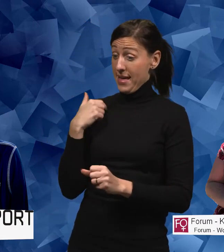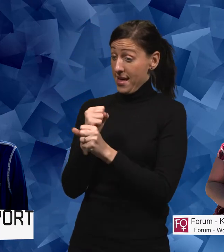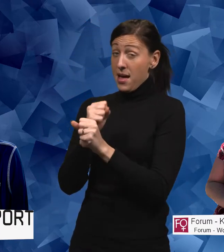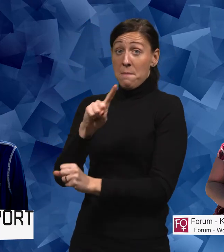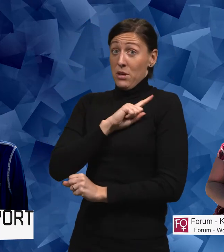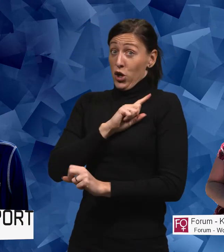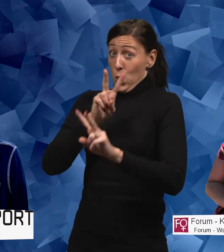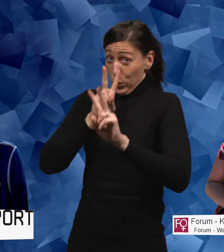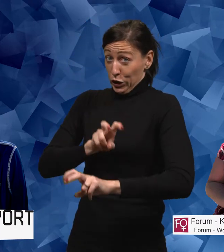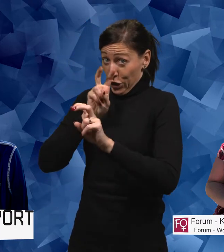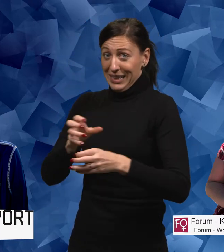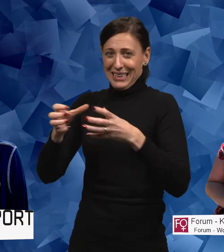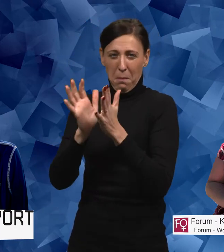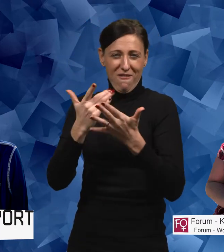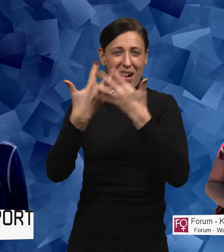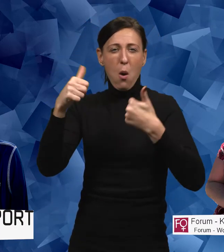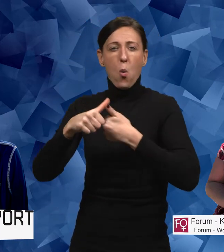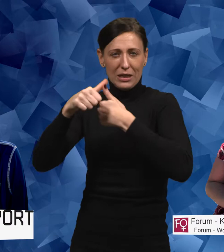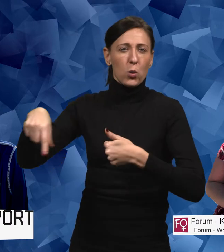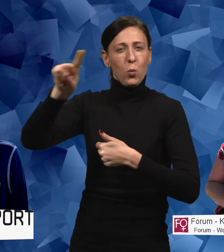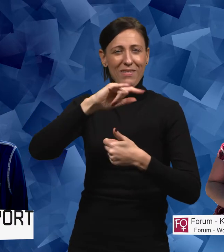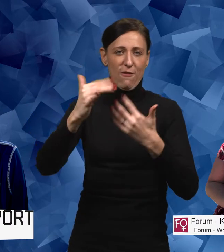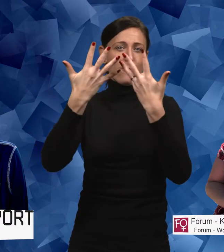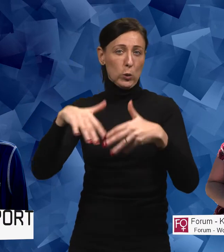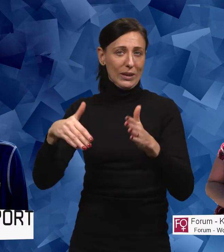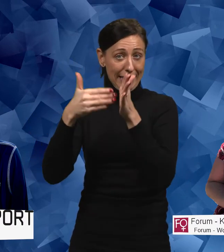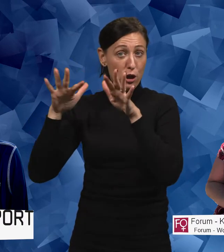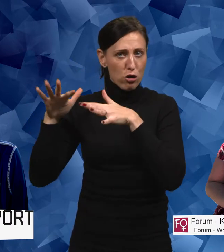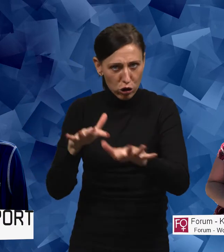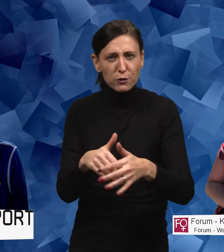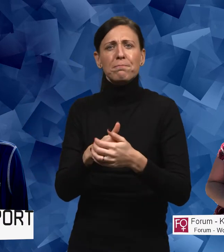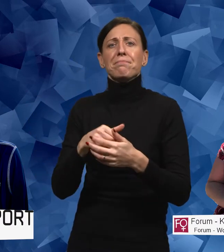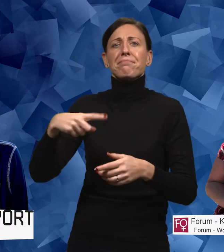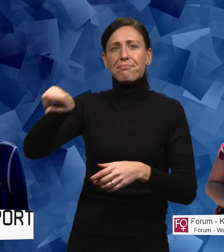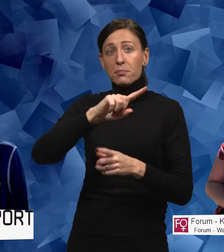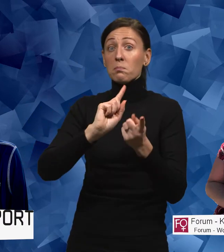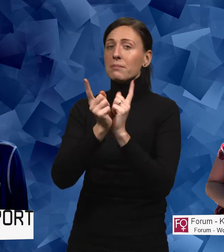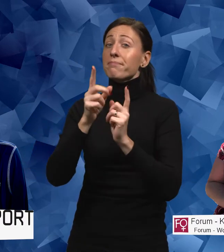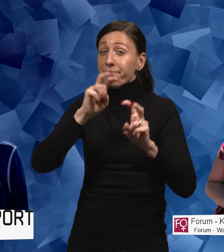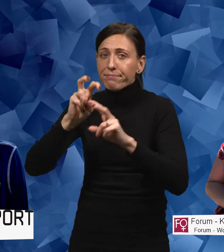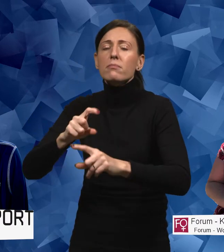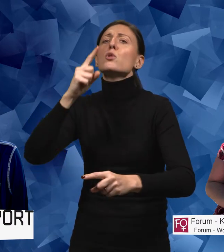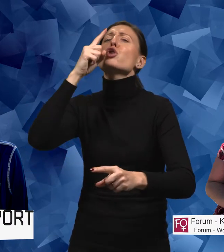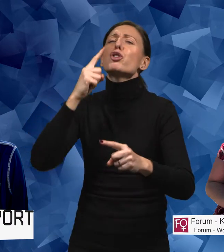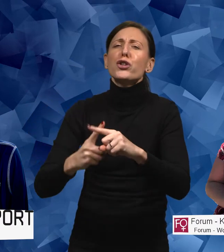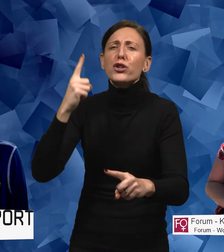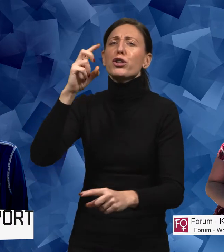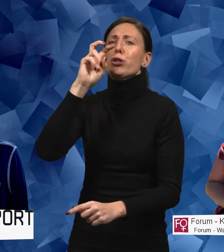undersökning tillsammans. Flera organisationer i funktionsnedsättningrörelsen. Där det här då blev väldigt tydligt. Där vi